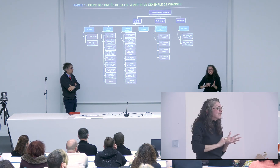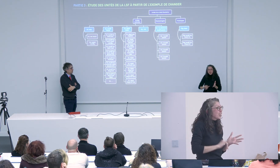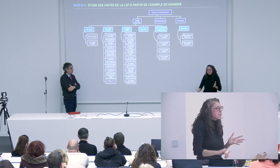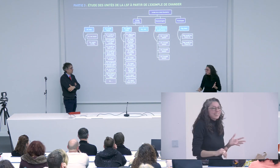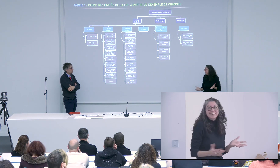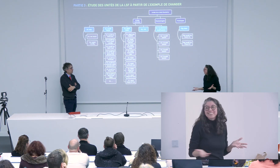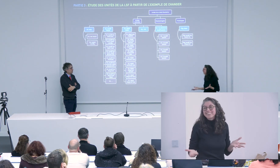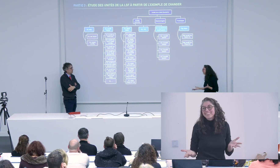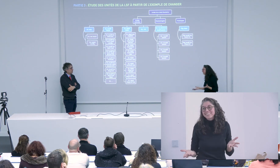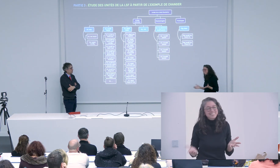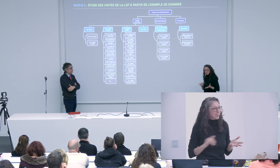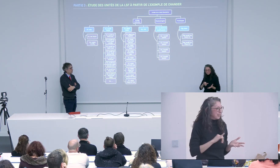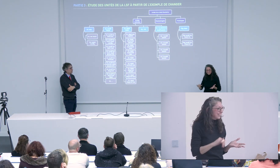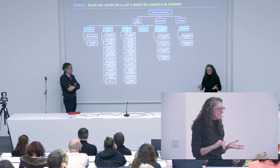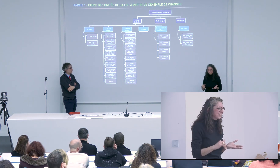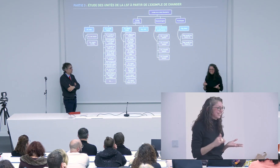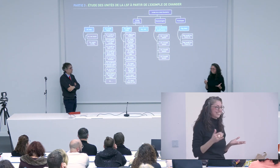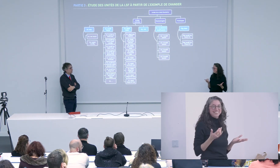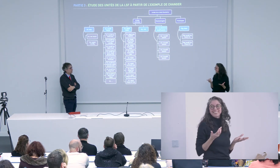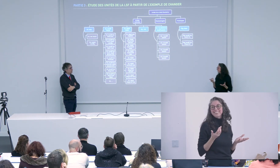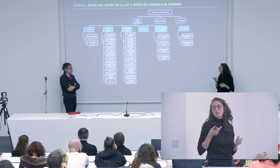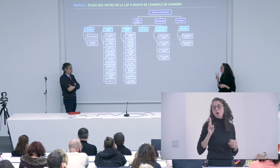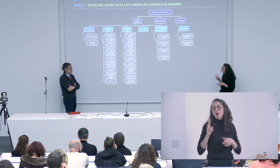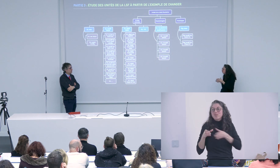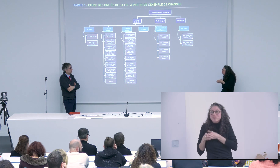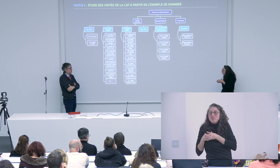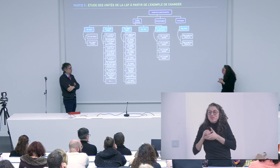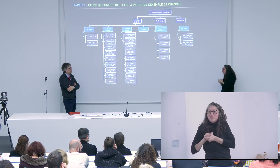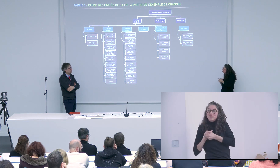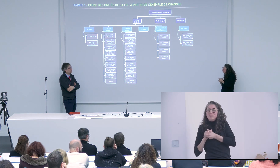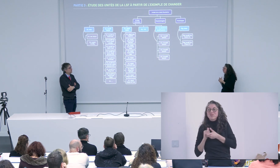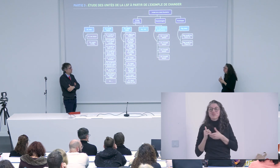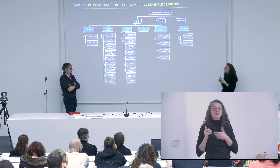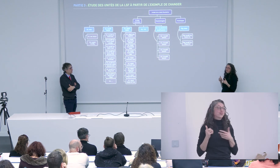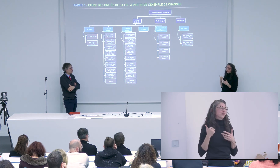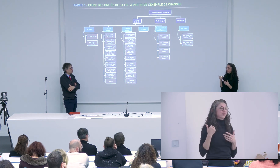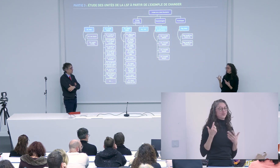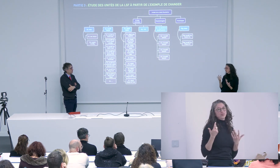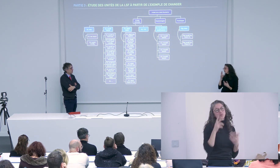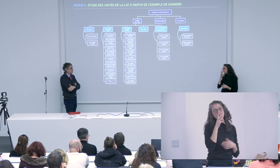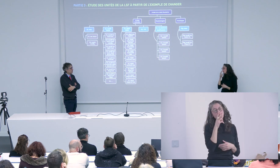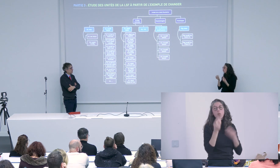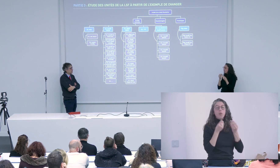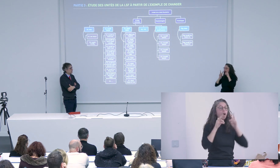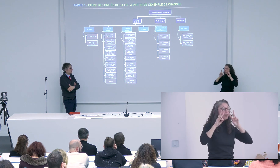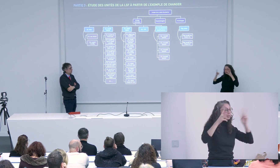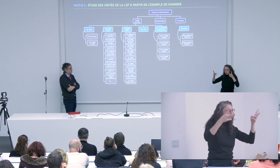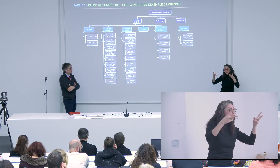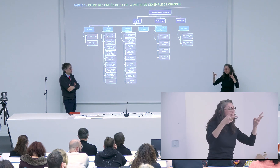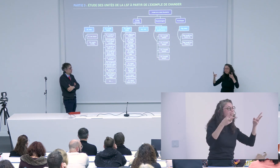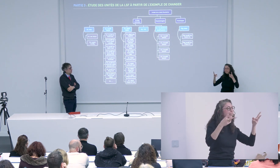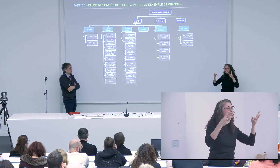bon je pense que les sourds ne s'expriment jamais comme ça pour dire cette phrase là mais dans le groupe dans lequel j'étais